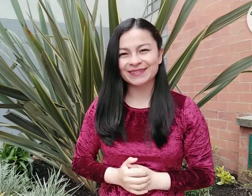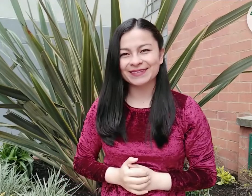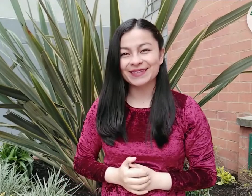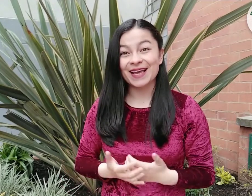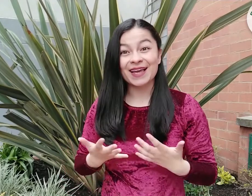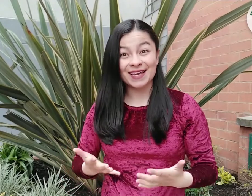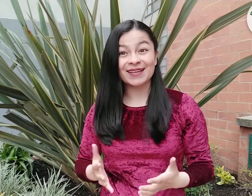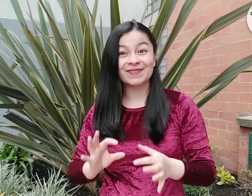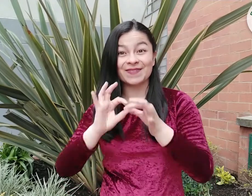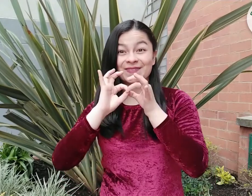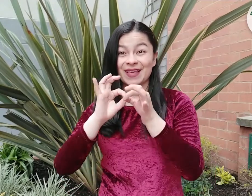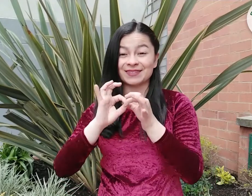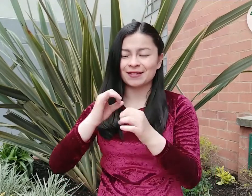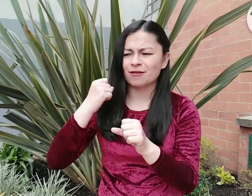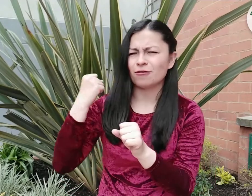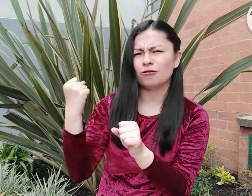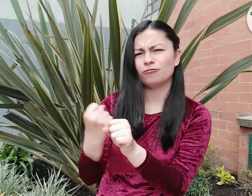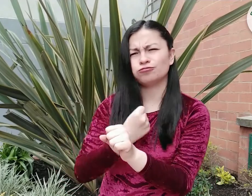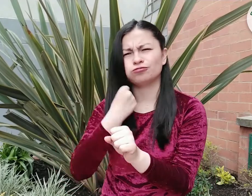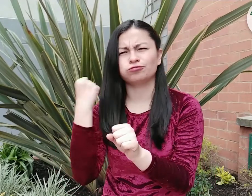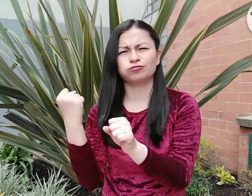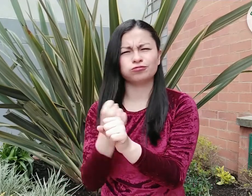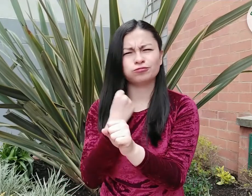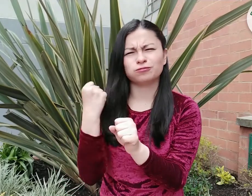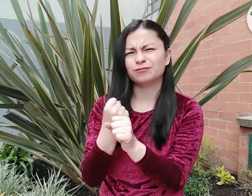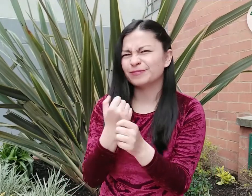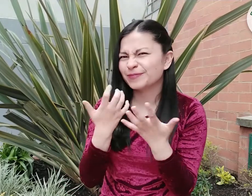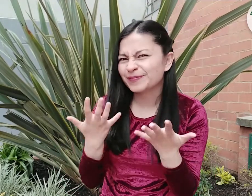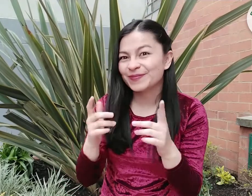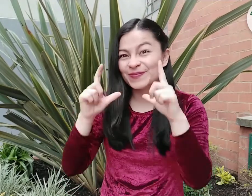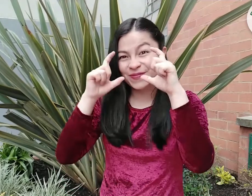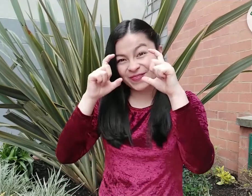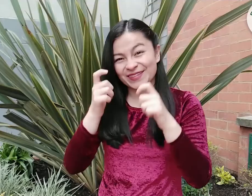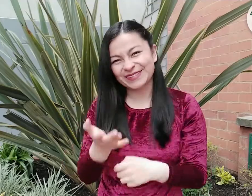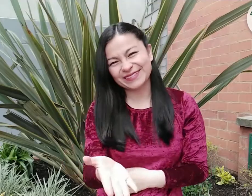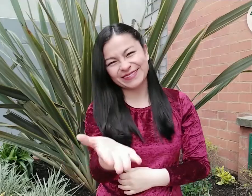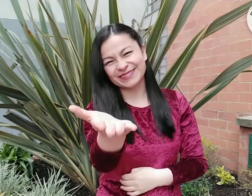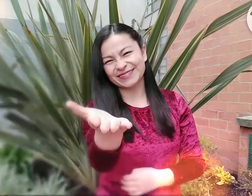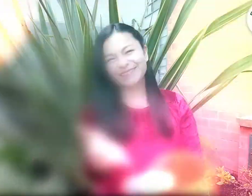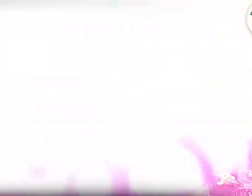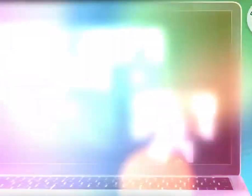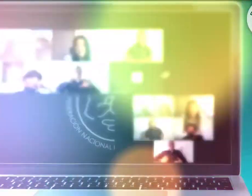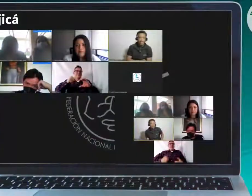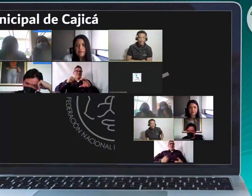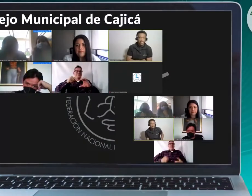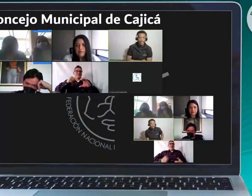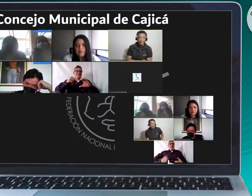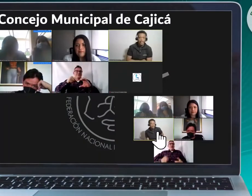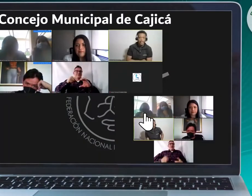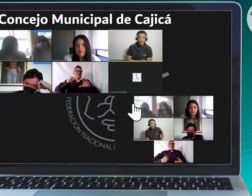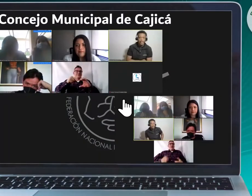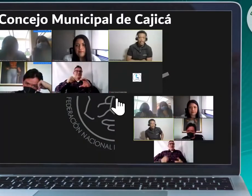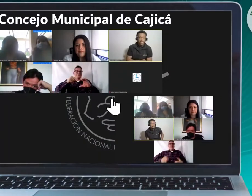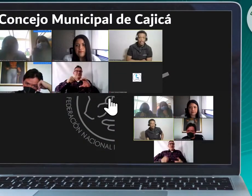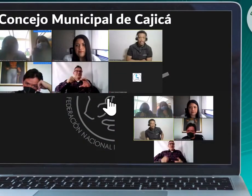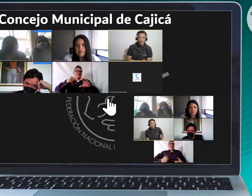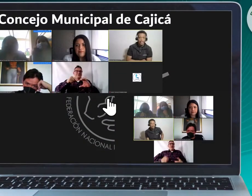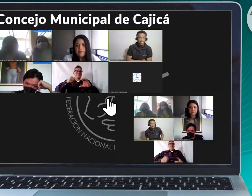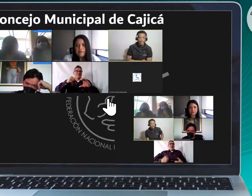personas sordas. Las imágenes a continuación dan cuenta del trabajo realizado por FENASCOL. Veamos. Consejo